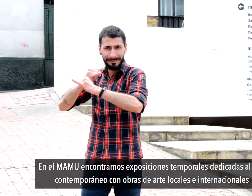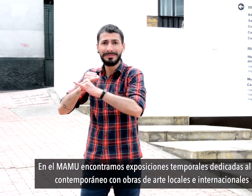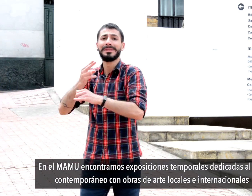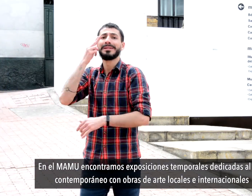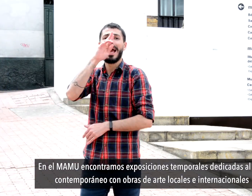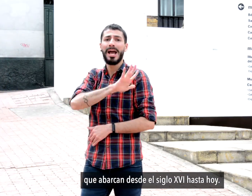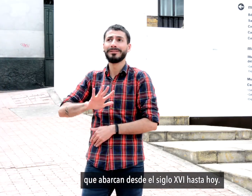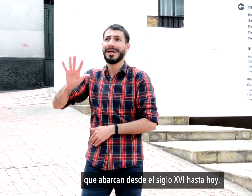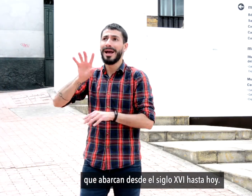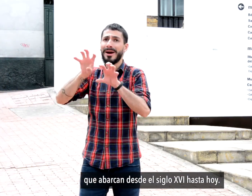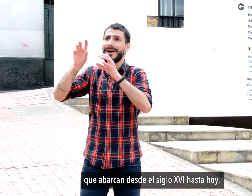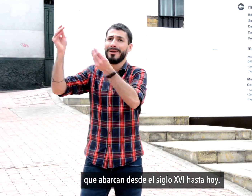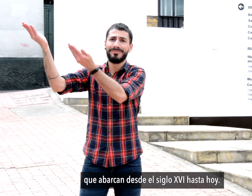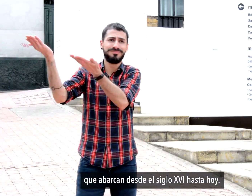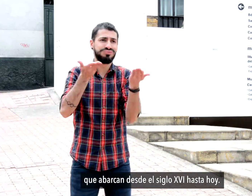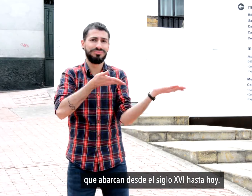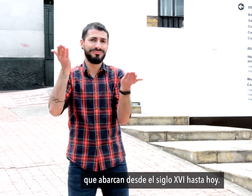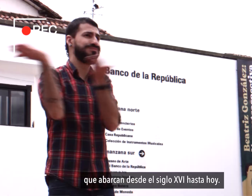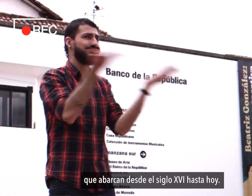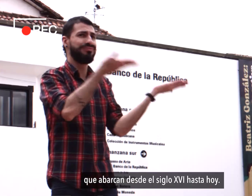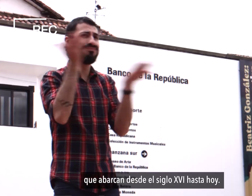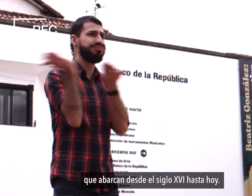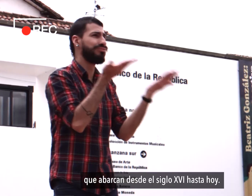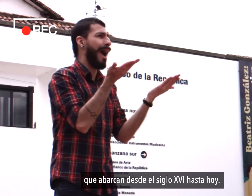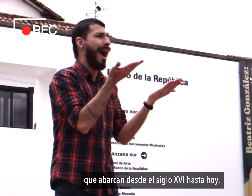que abarcan desde el siglo XVI hasta hoy.